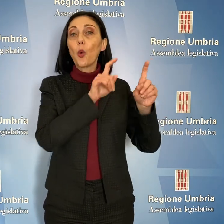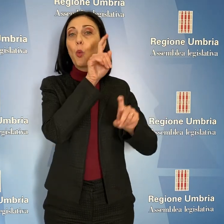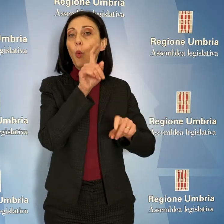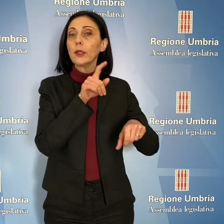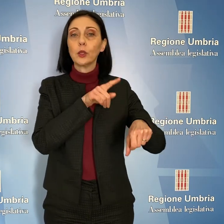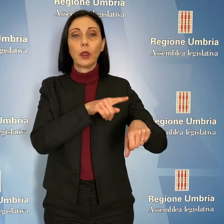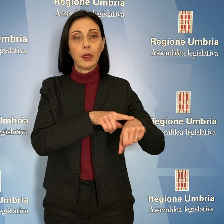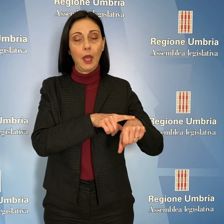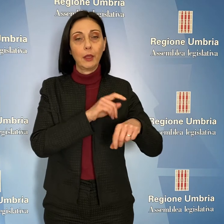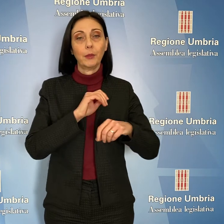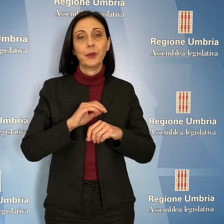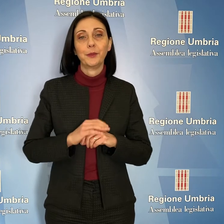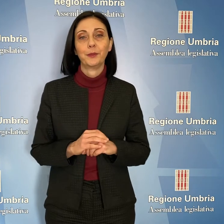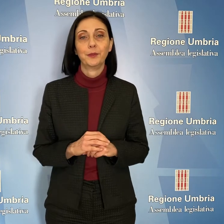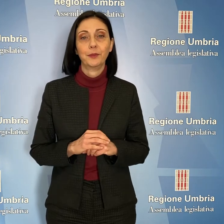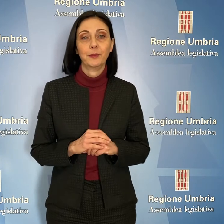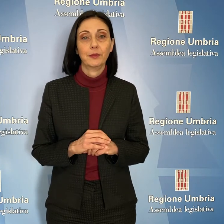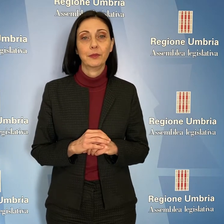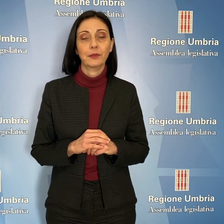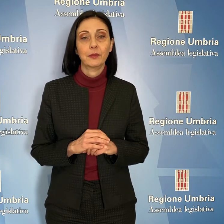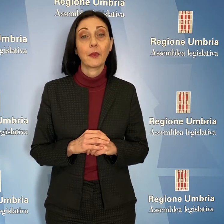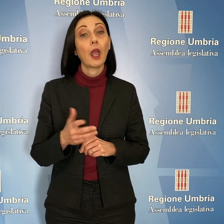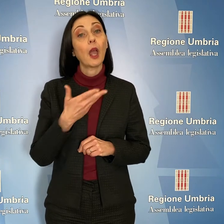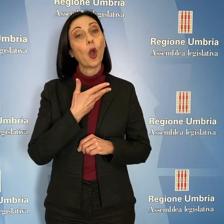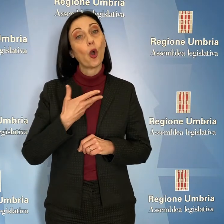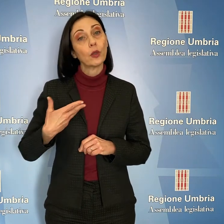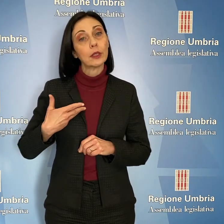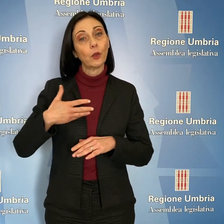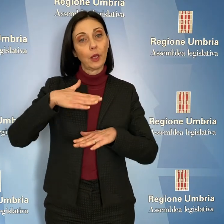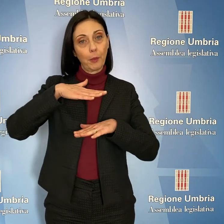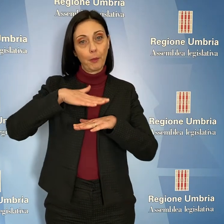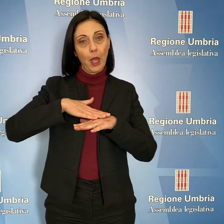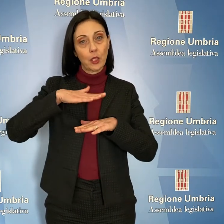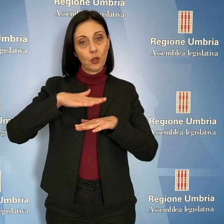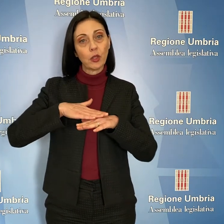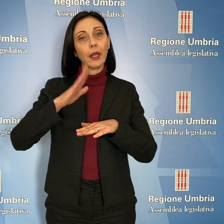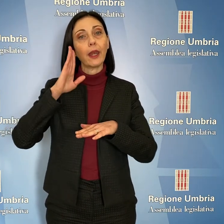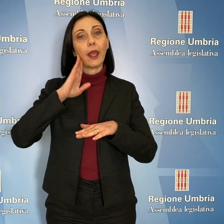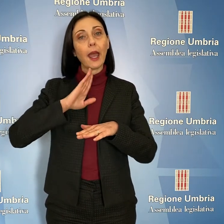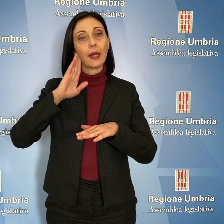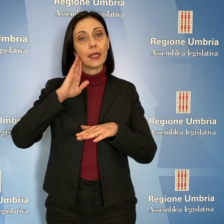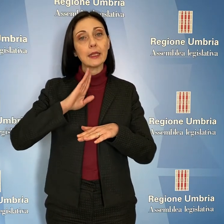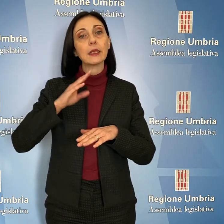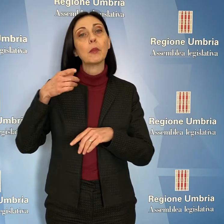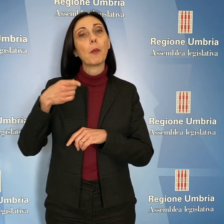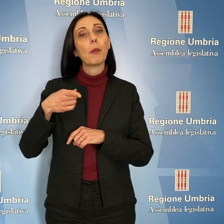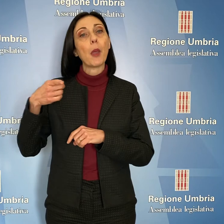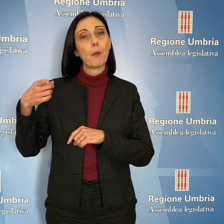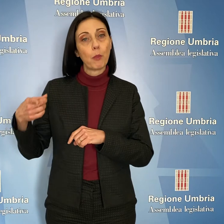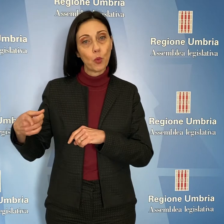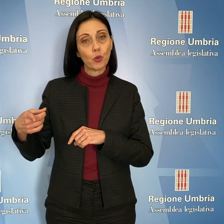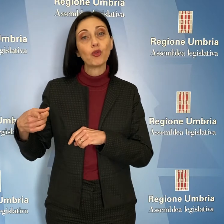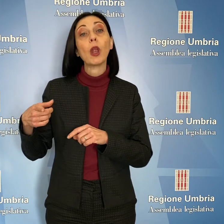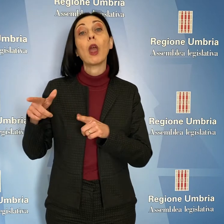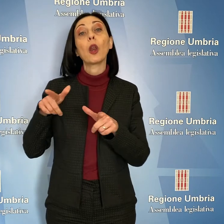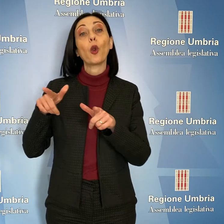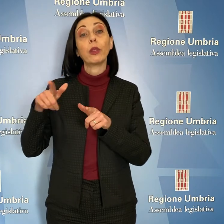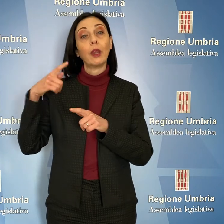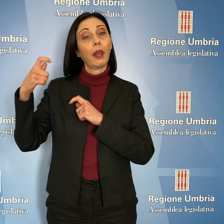riservata al question time. I consiglieri Valerio Mancini, Daniele Carissimi, Francesca Peppucci ed Eugenio Rondini della